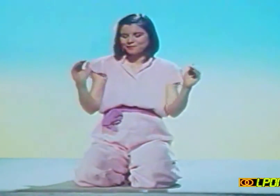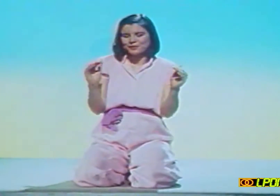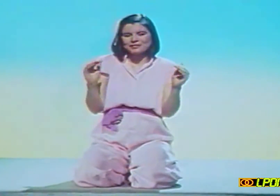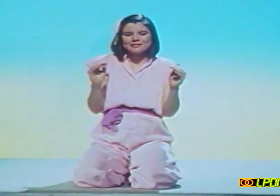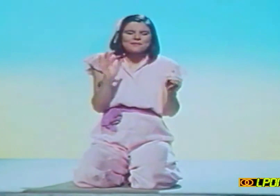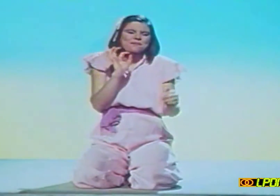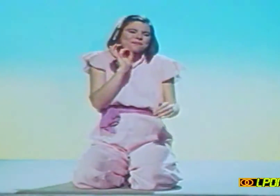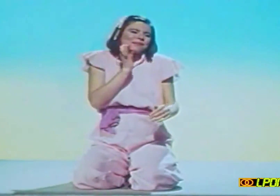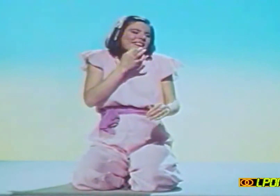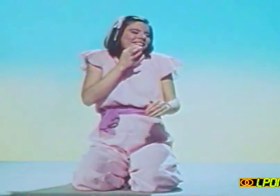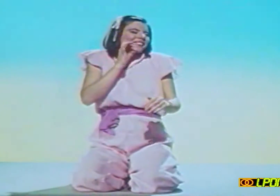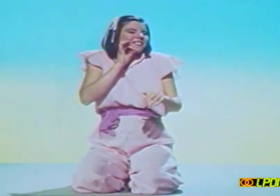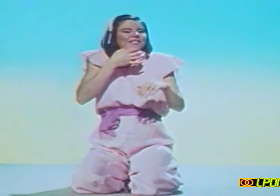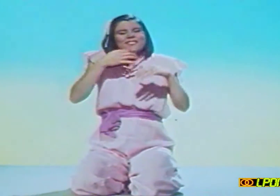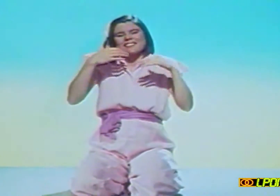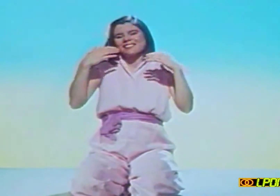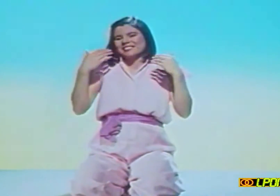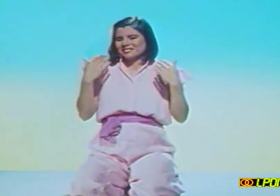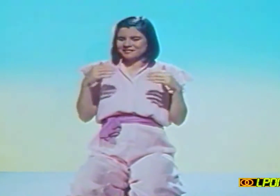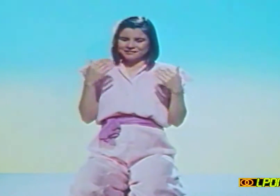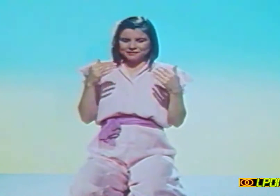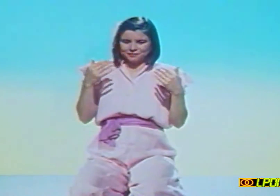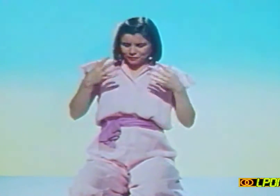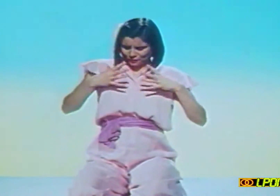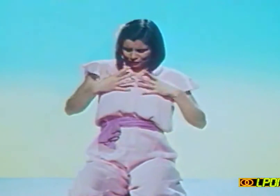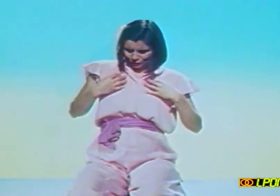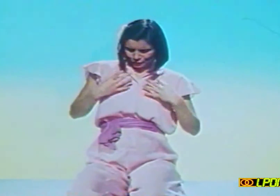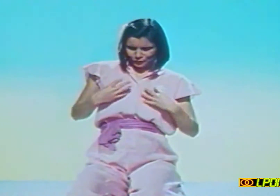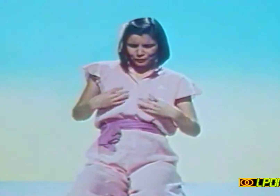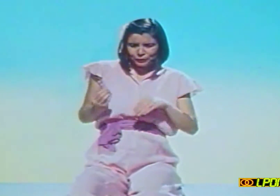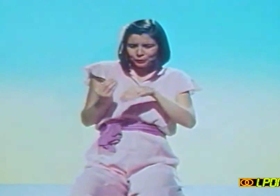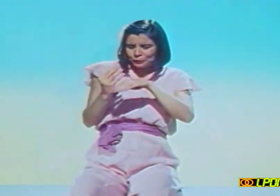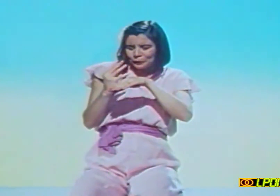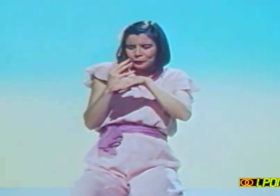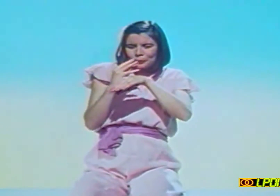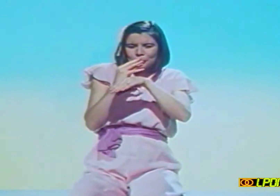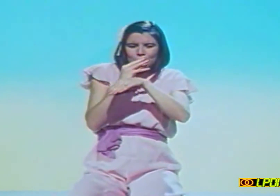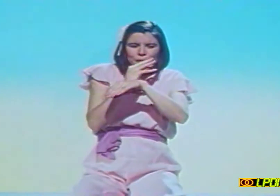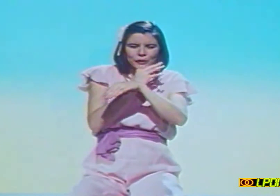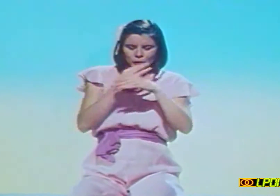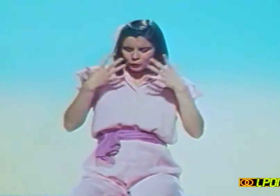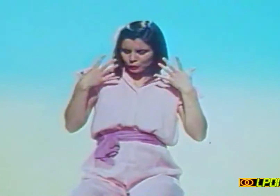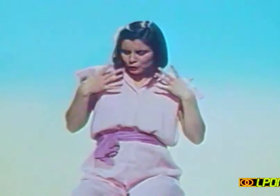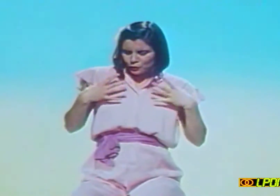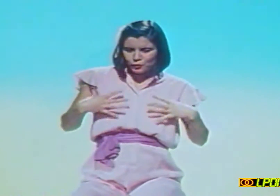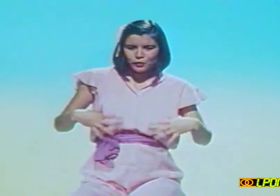un petit tigre très mignon. Il avait un poil soyeux, de couleur orange,